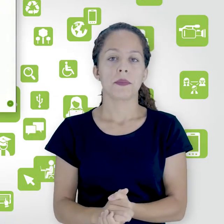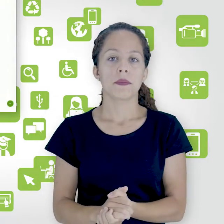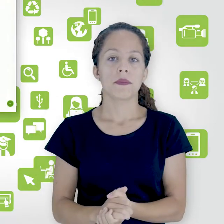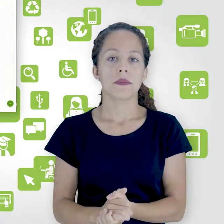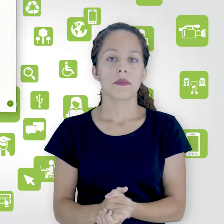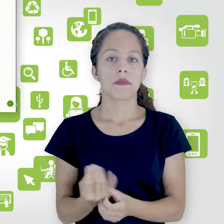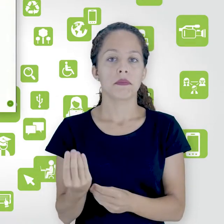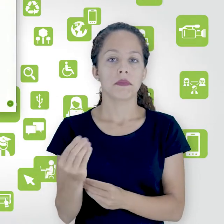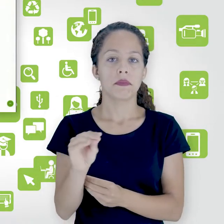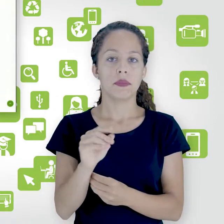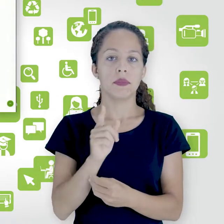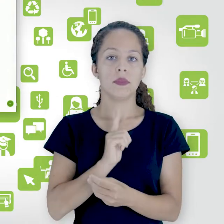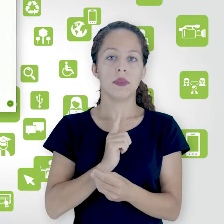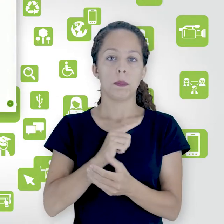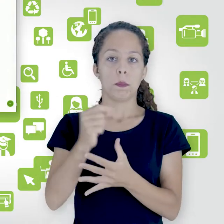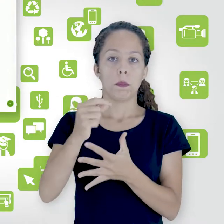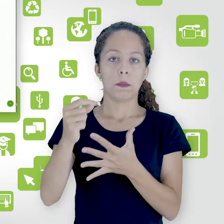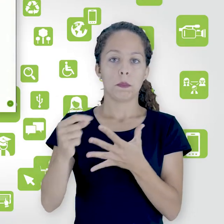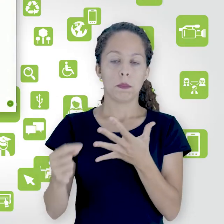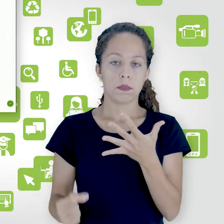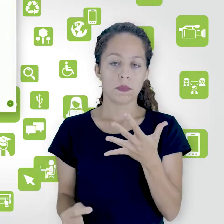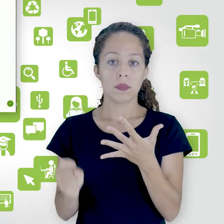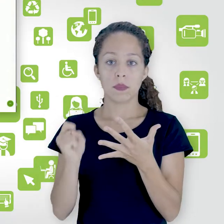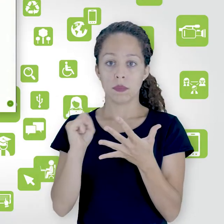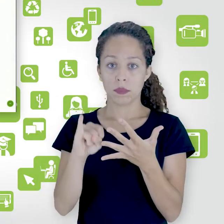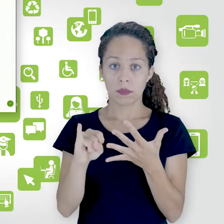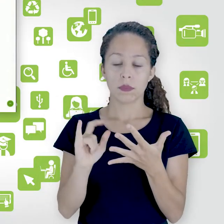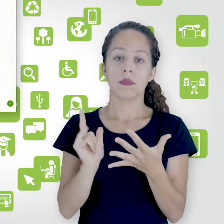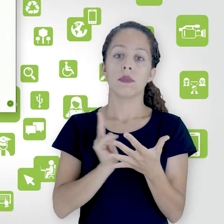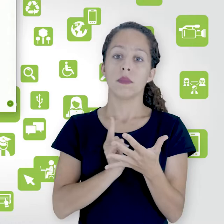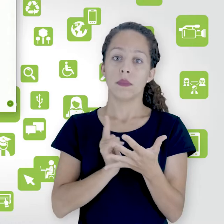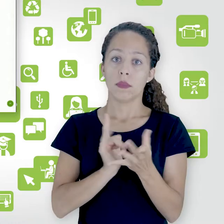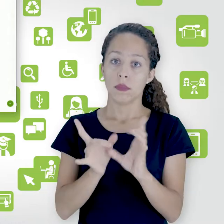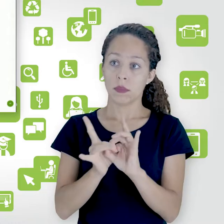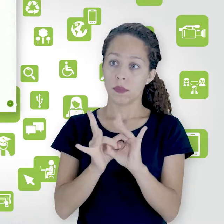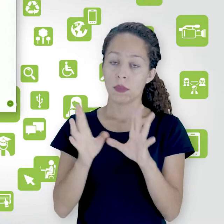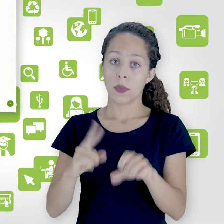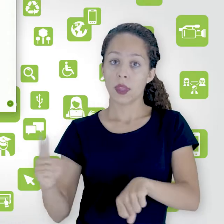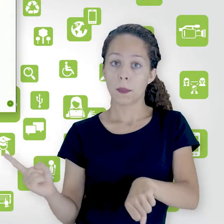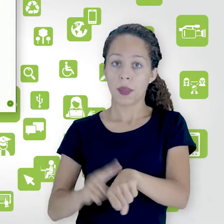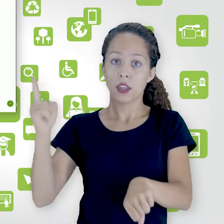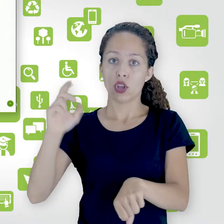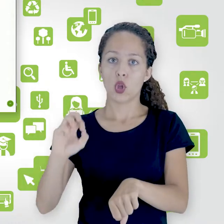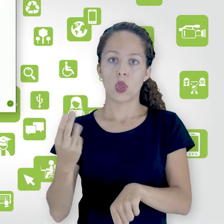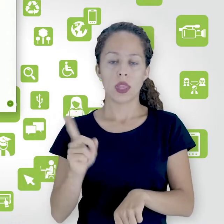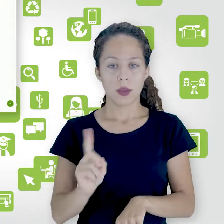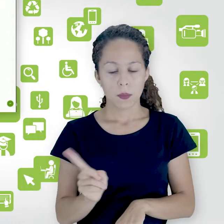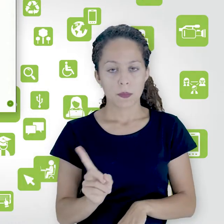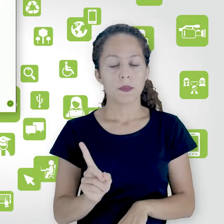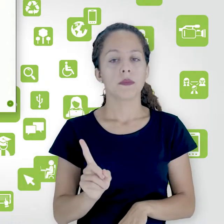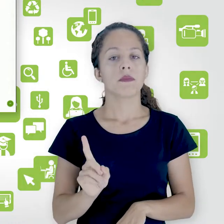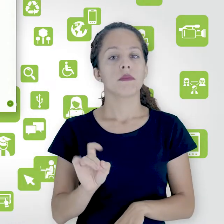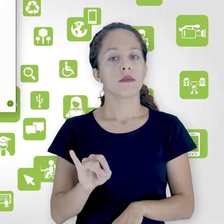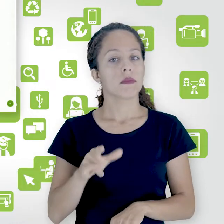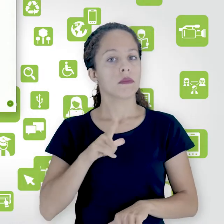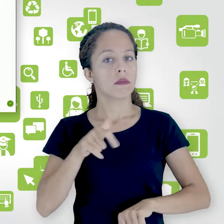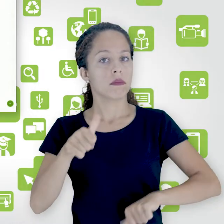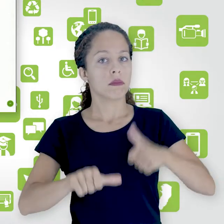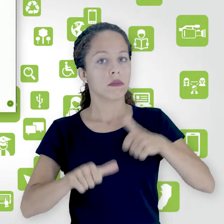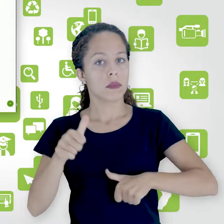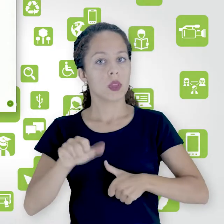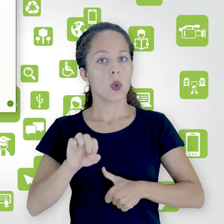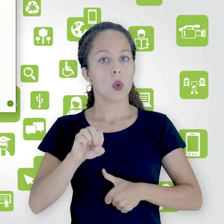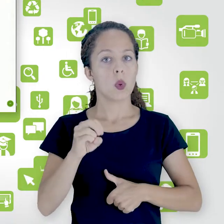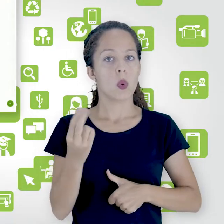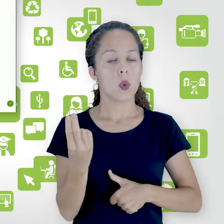Vou configurar os itens. Então, se a aprovação vai ser imediata ou não, se eu vou analisar antes